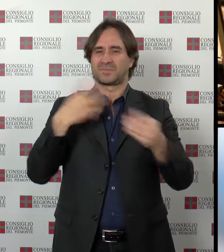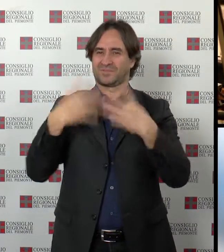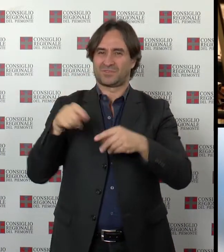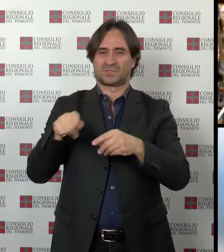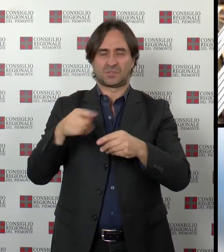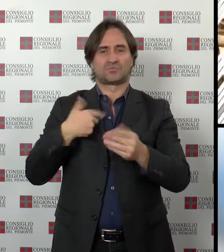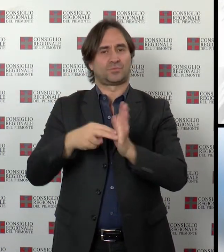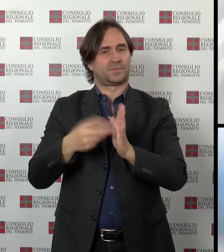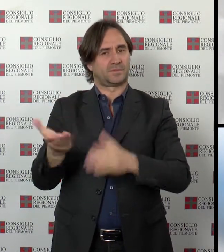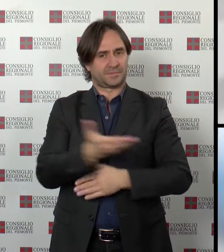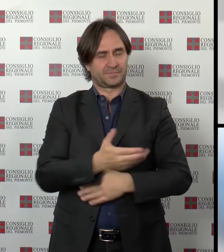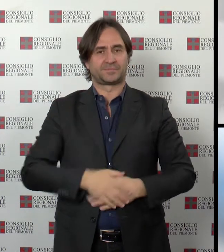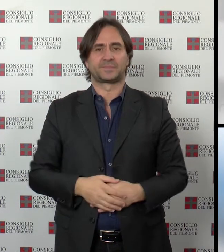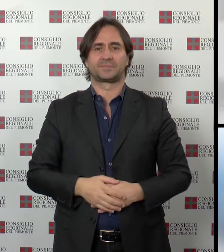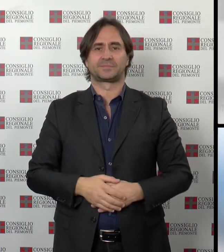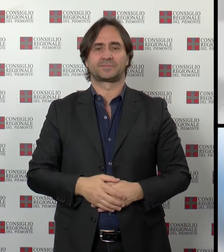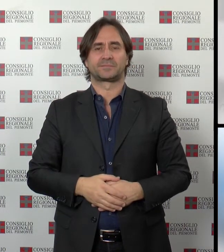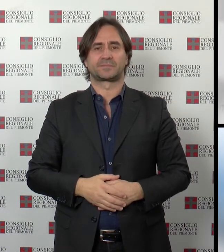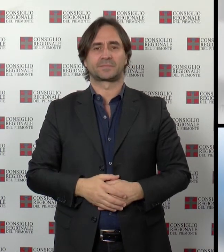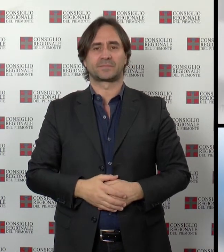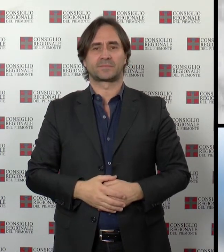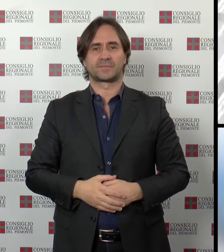funzioni In breve